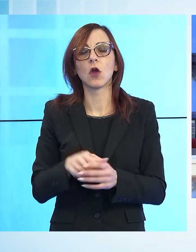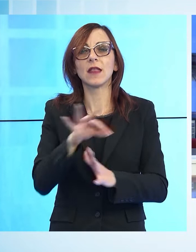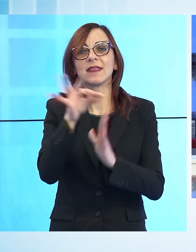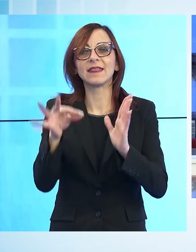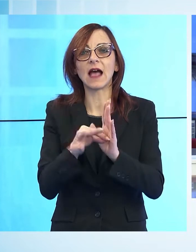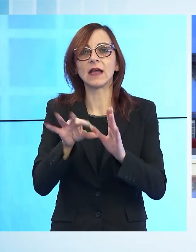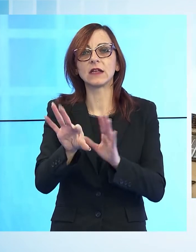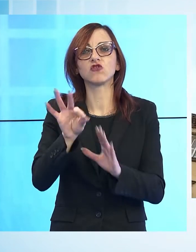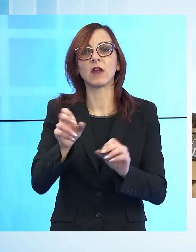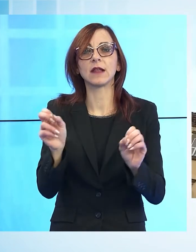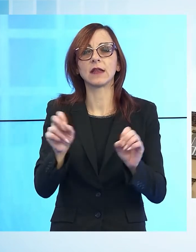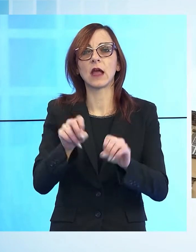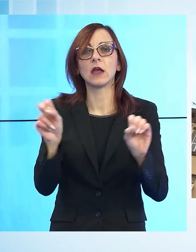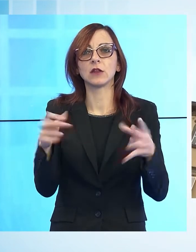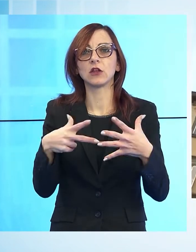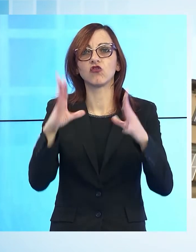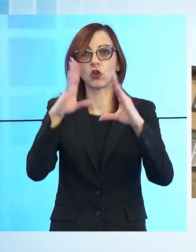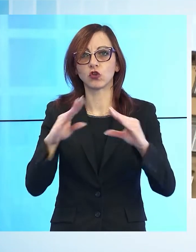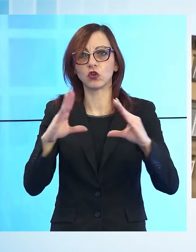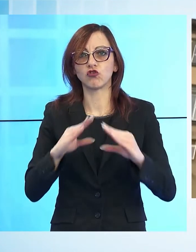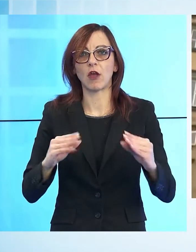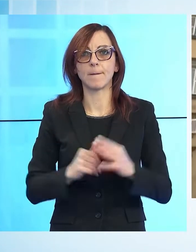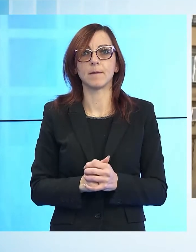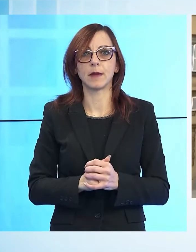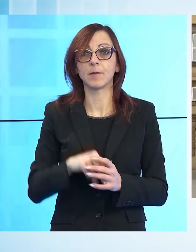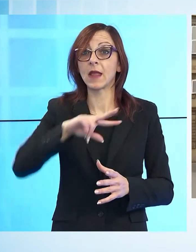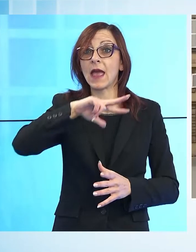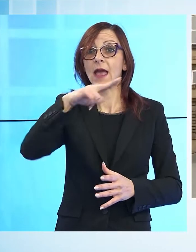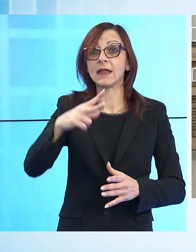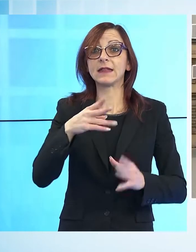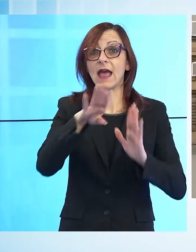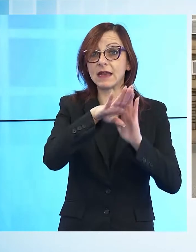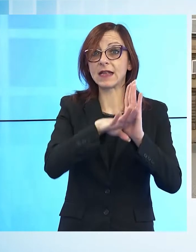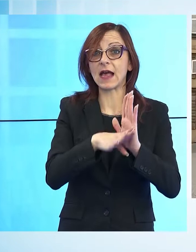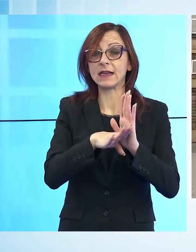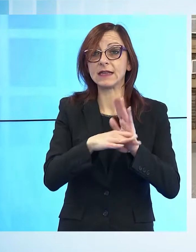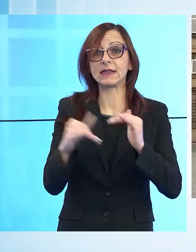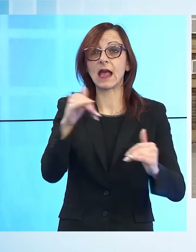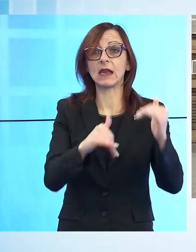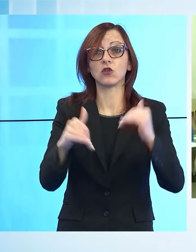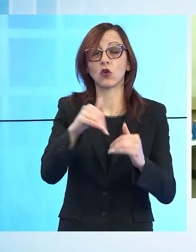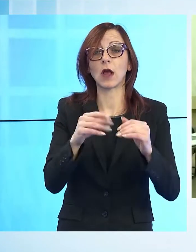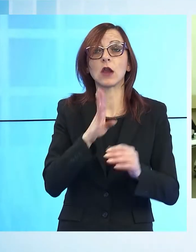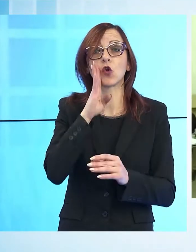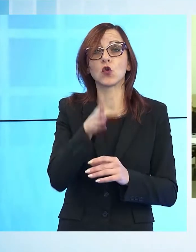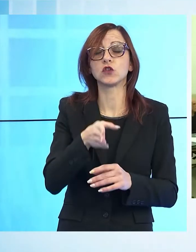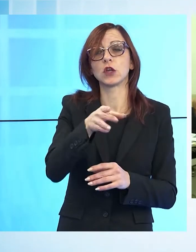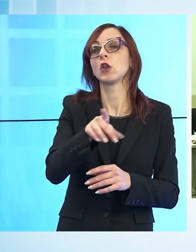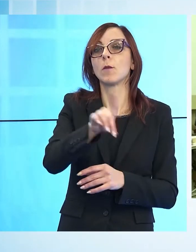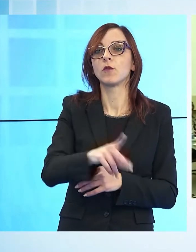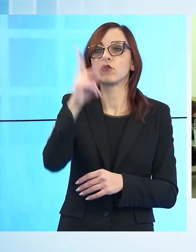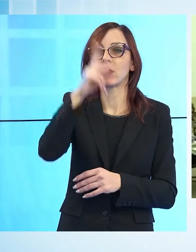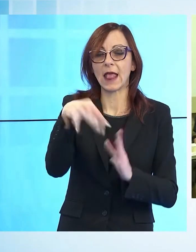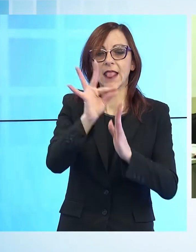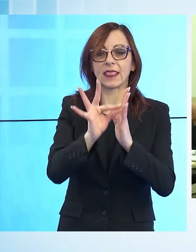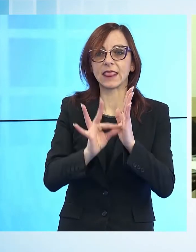dicembre. Spunta una terza lista elettorale in vista del rinnovo del Consiglio provinciale di Lucca. La data delle elezioni, ormai da